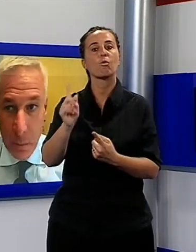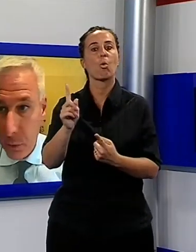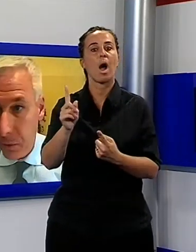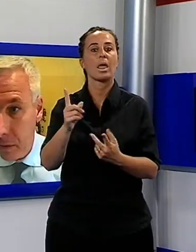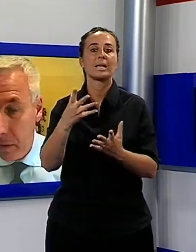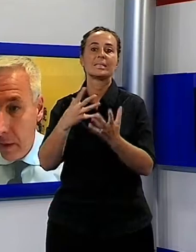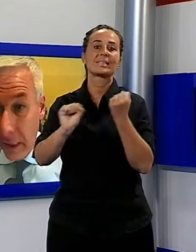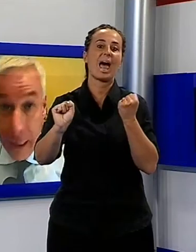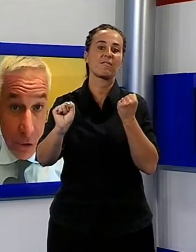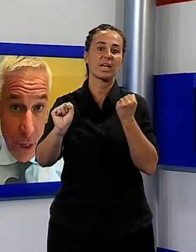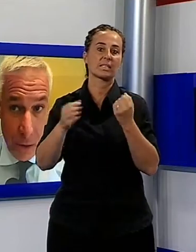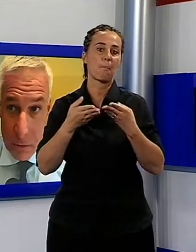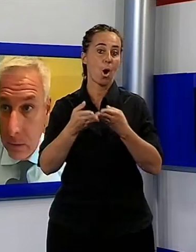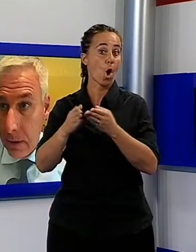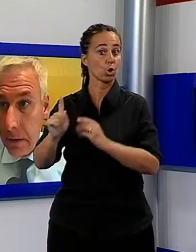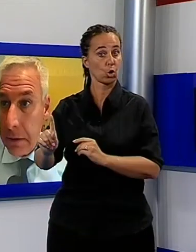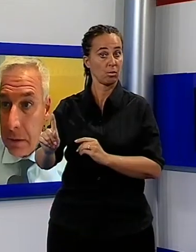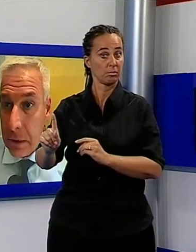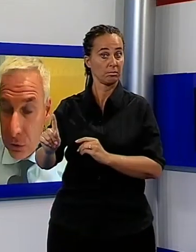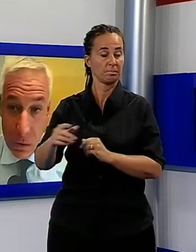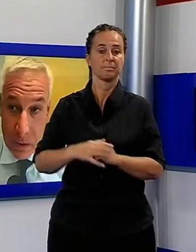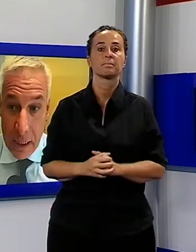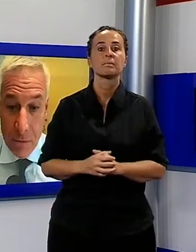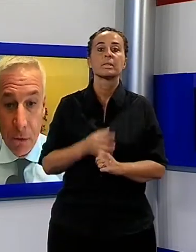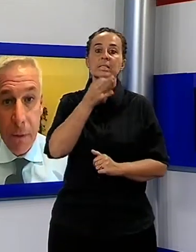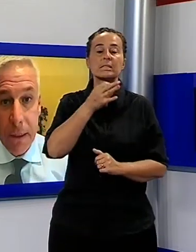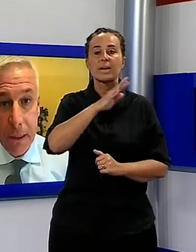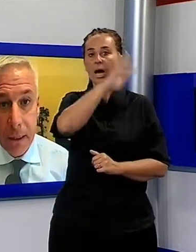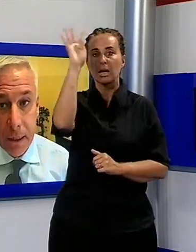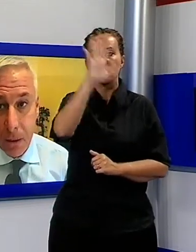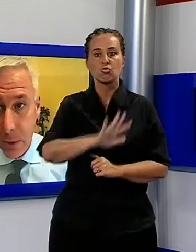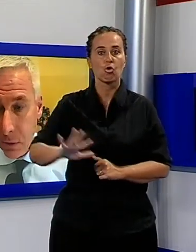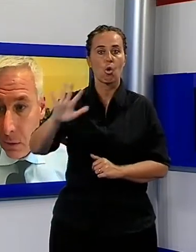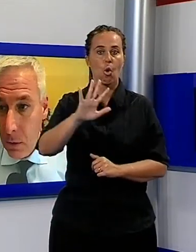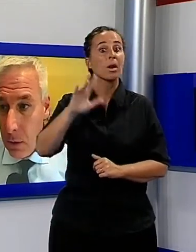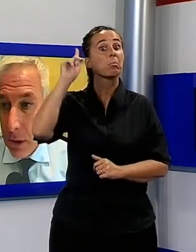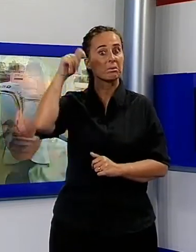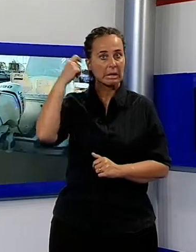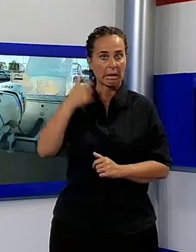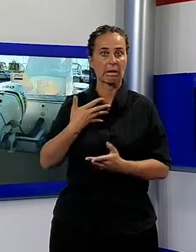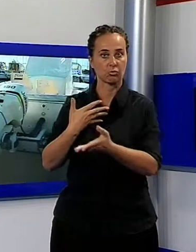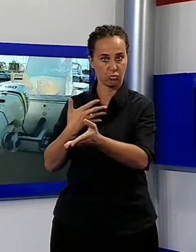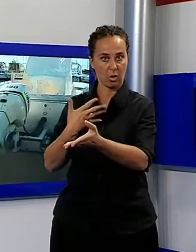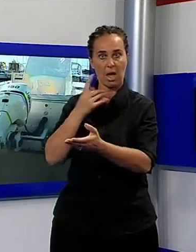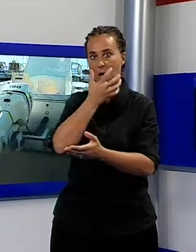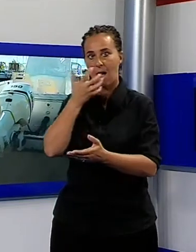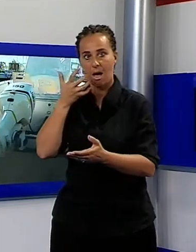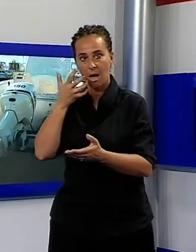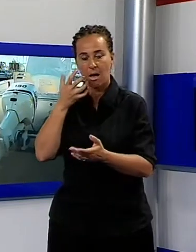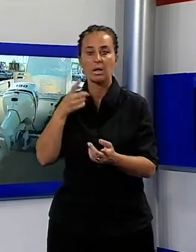porto, e rilanciarlo. Quindi la Regione Toscana è fortemente interessata a questo, il Comune anche, stiamo lavorando per